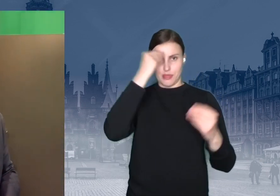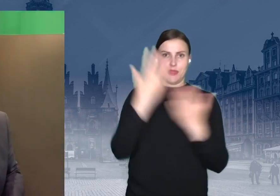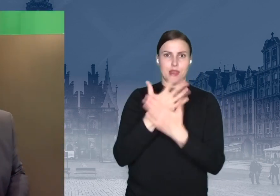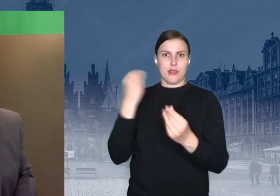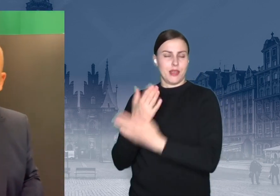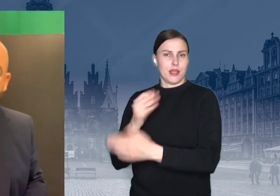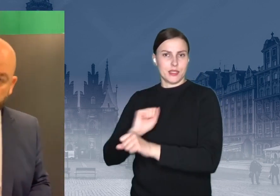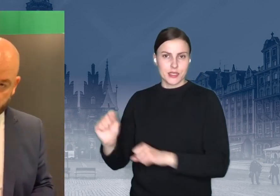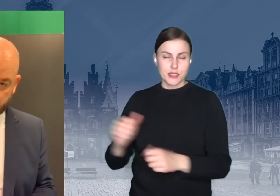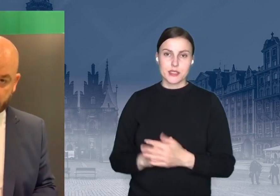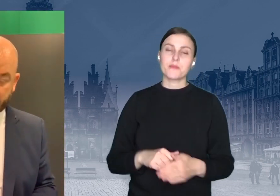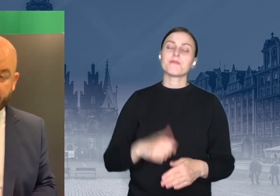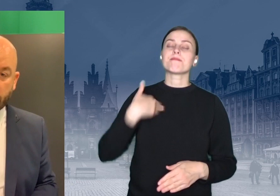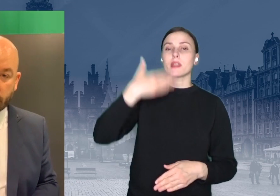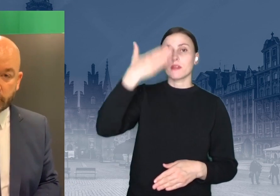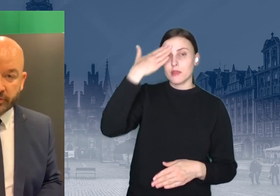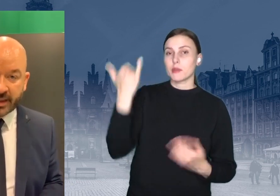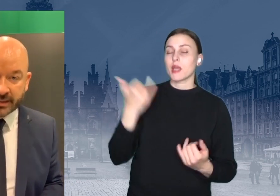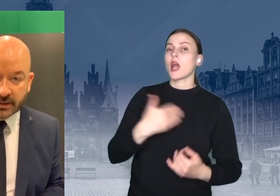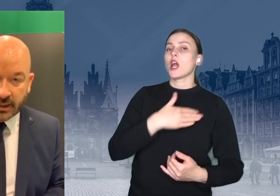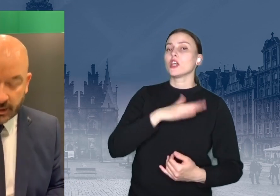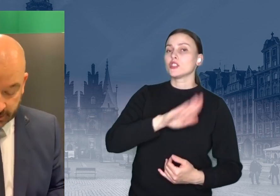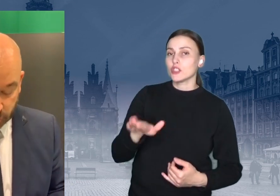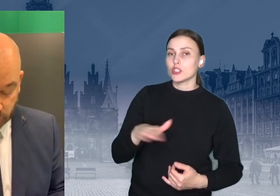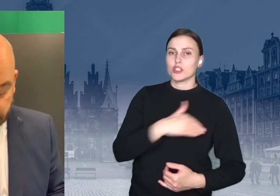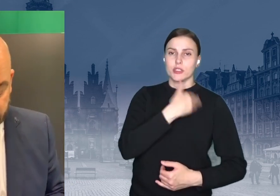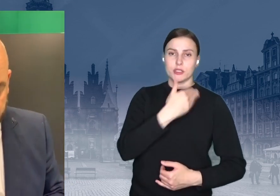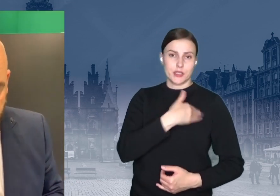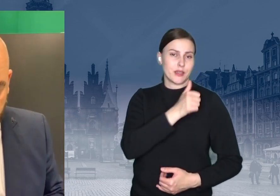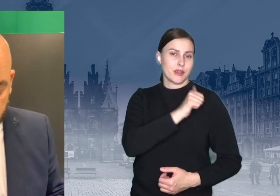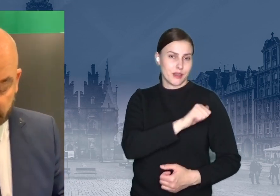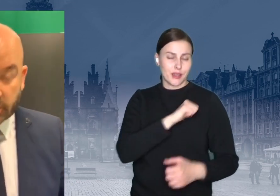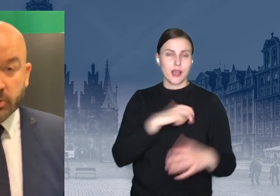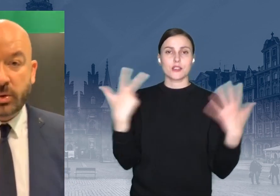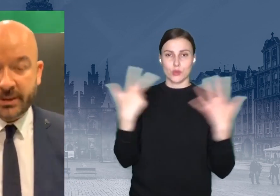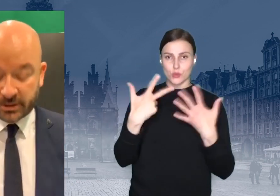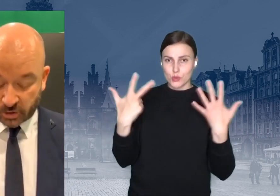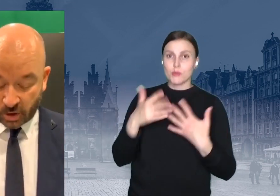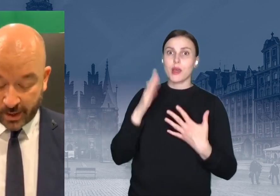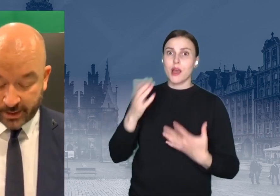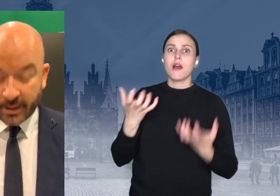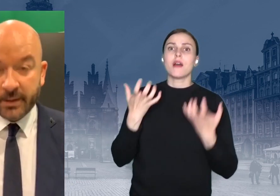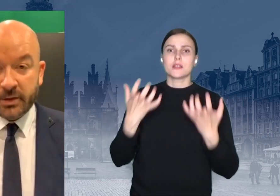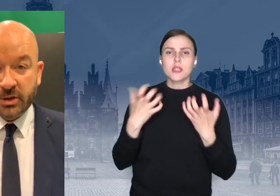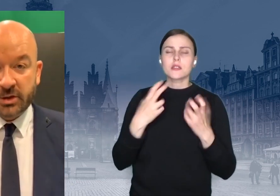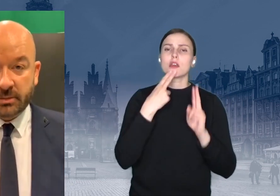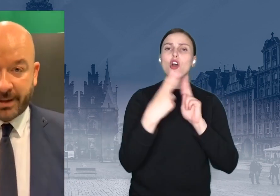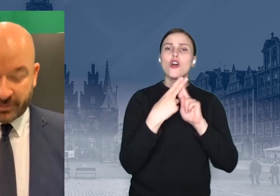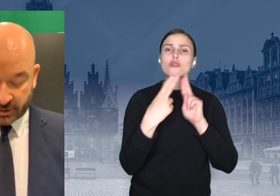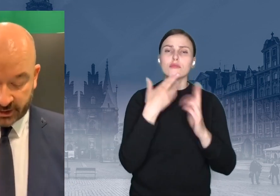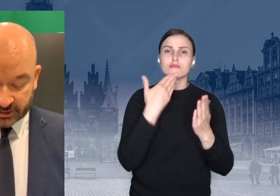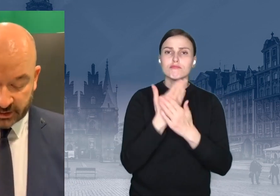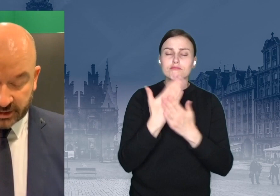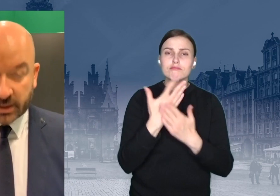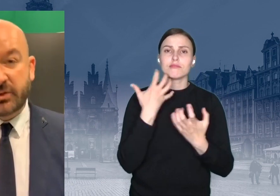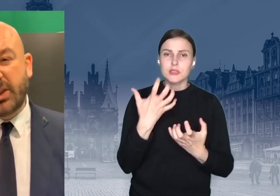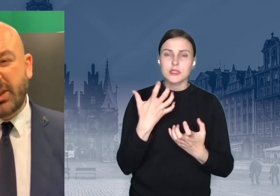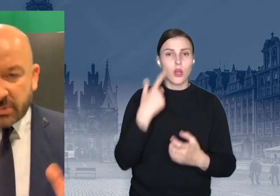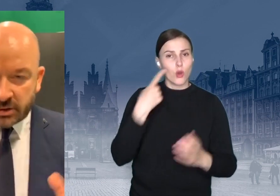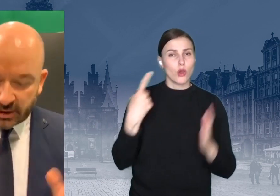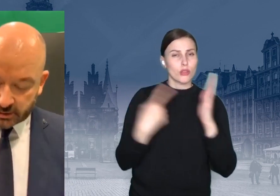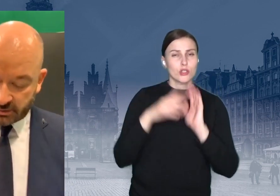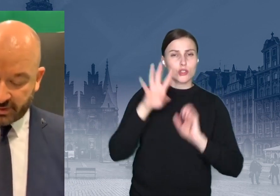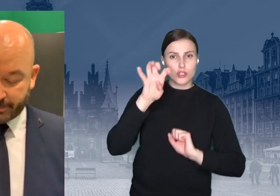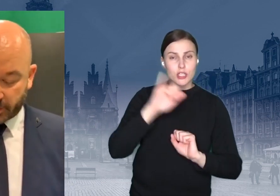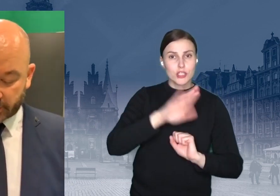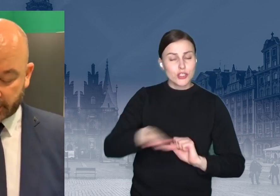też, jak wielu uczniów klas 8-3 chce skorzystać z konsultacji w szkołach. Tysiąc, prawie 400 dzieciaków,